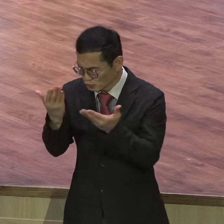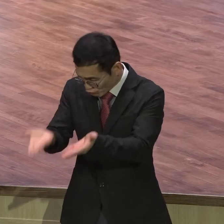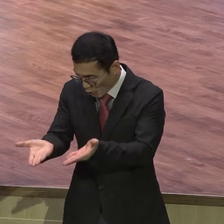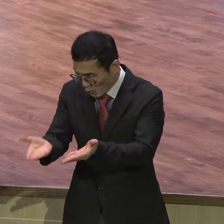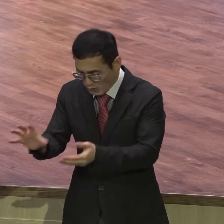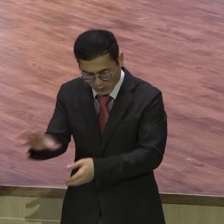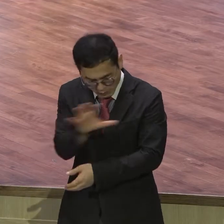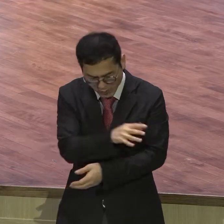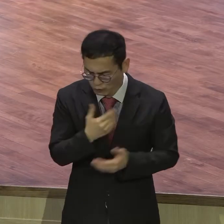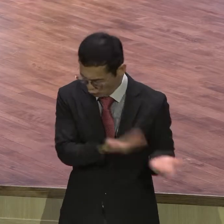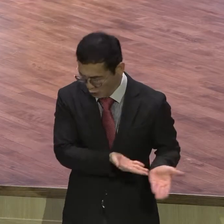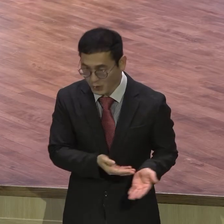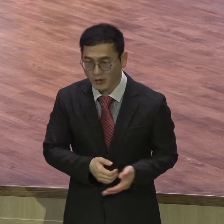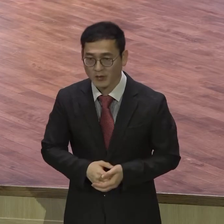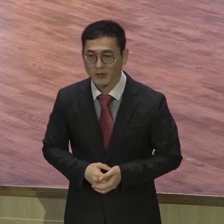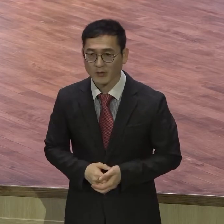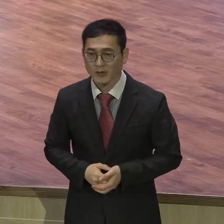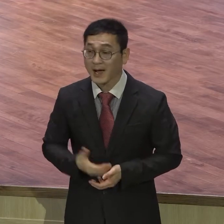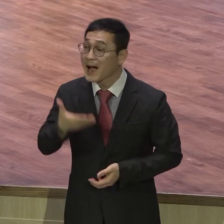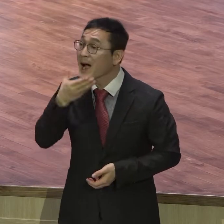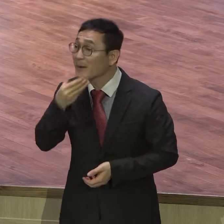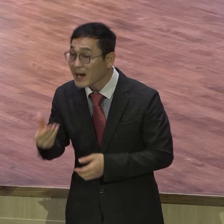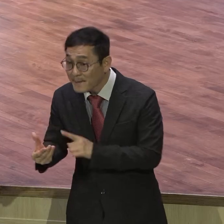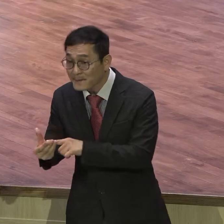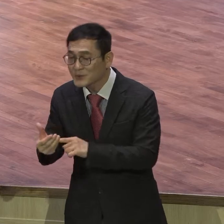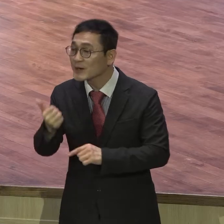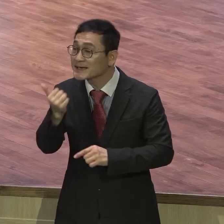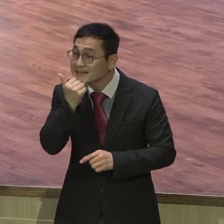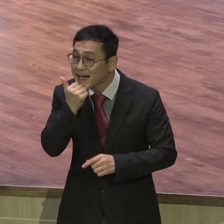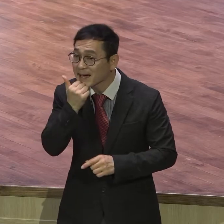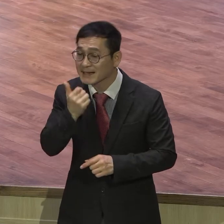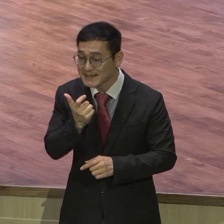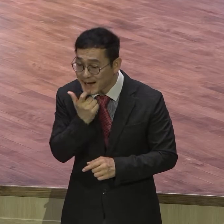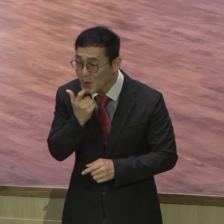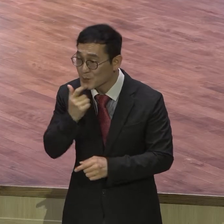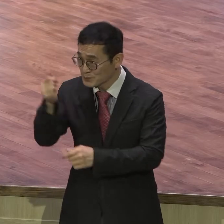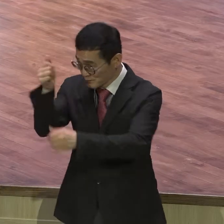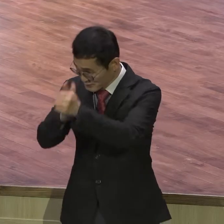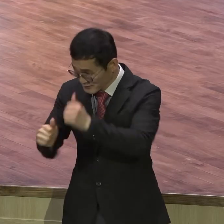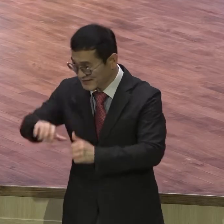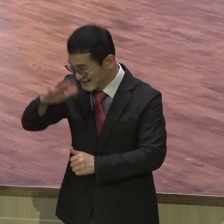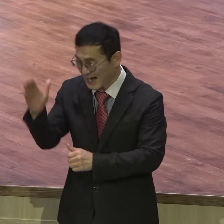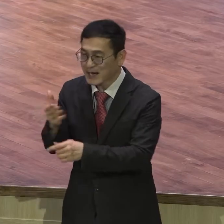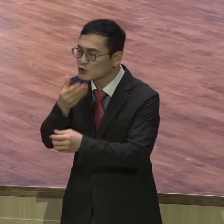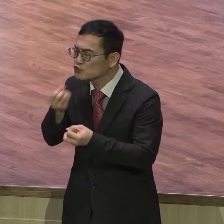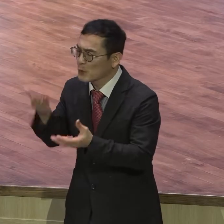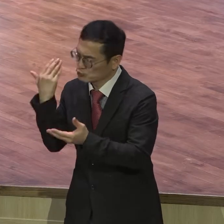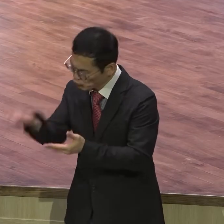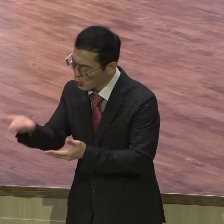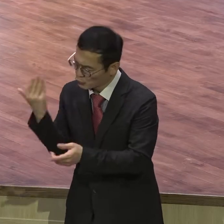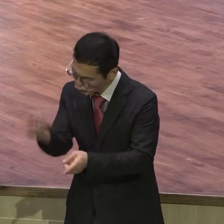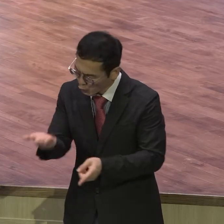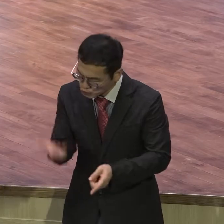말씀하셨어요. 아브라함 이사 야곱에게 반복해서 이렇게 아브라함과 이사 야곱에게 주셨던 그